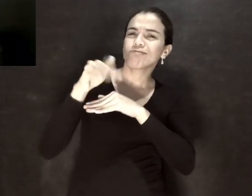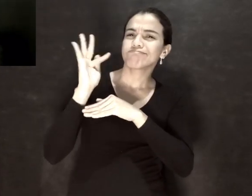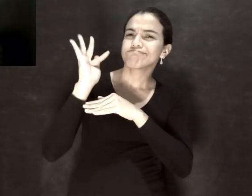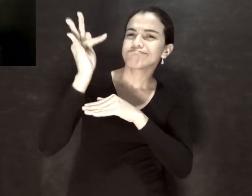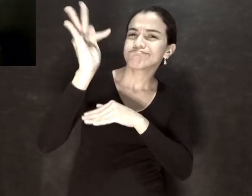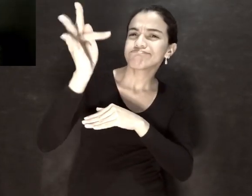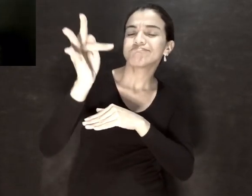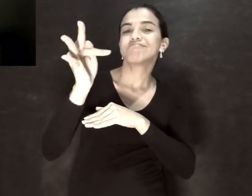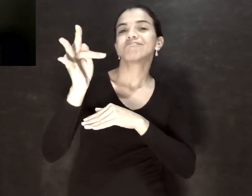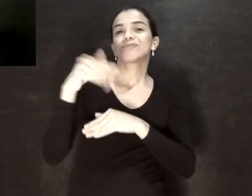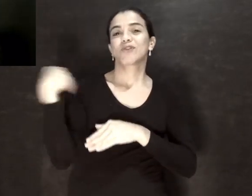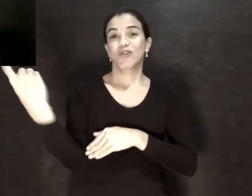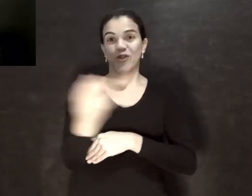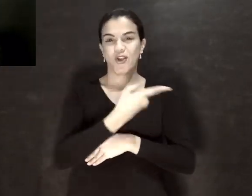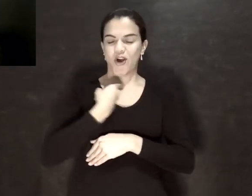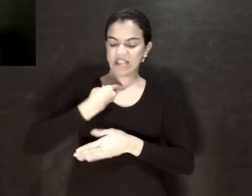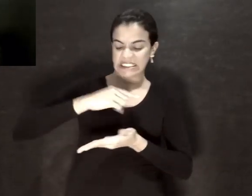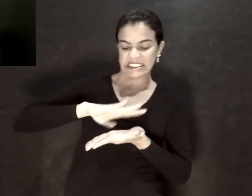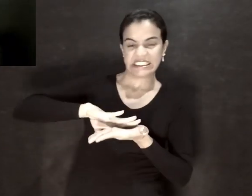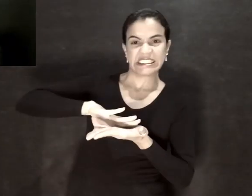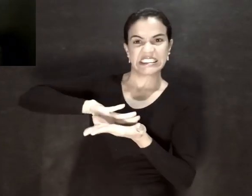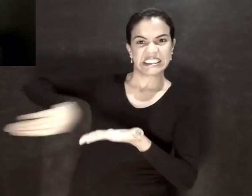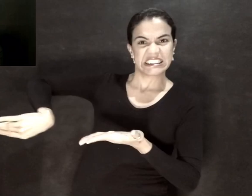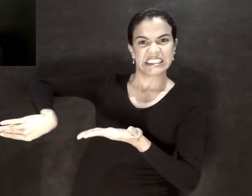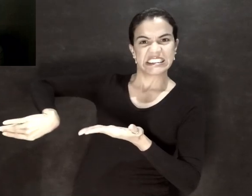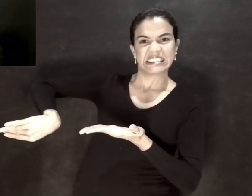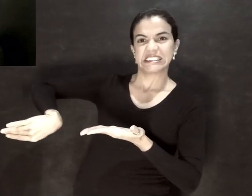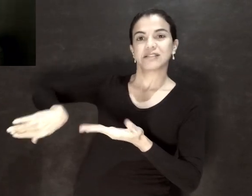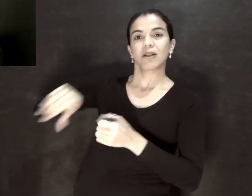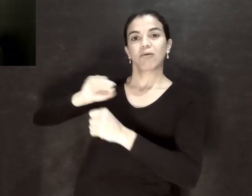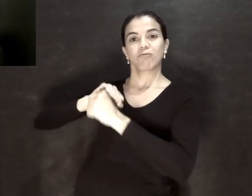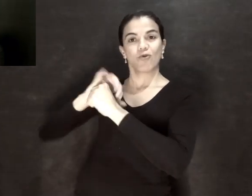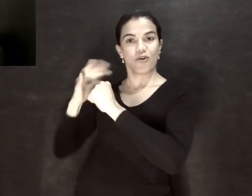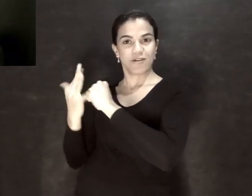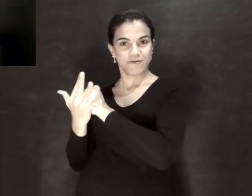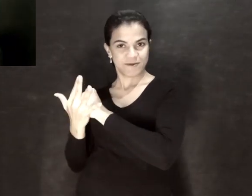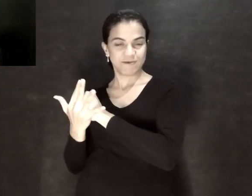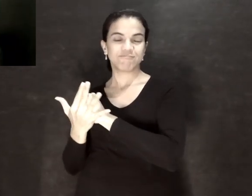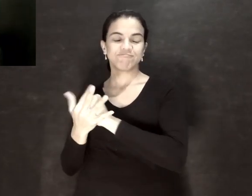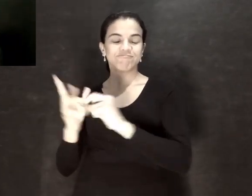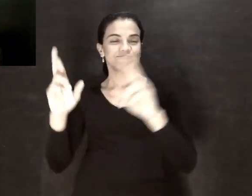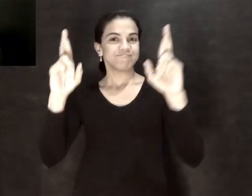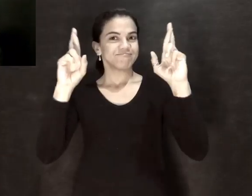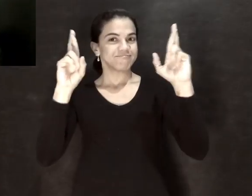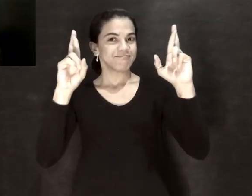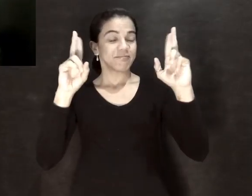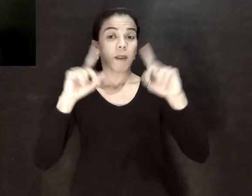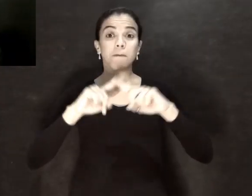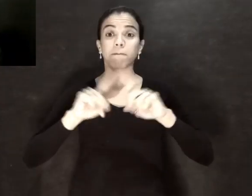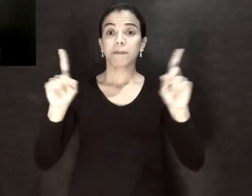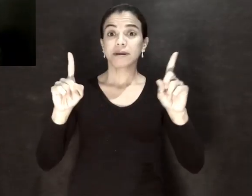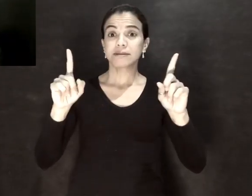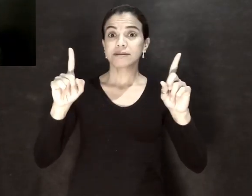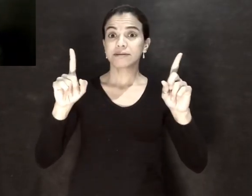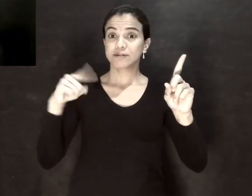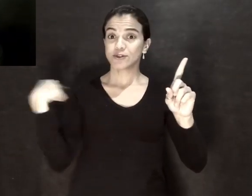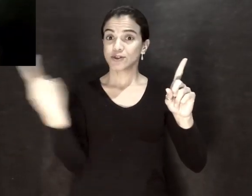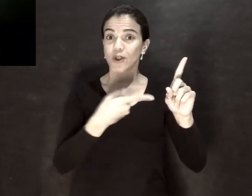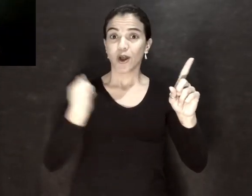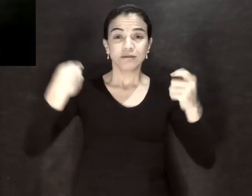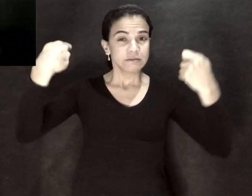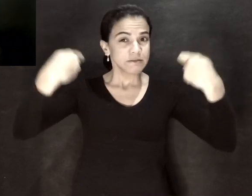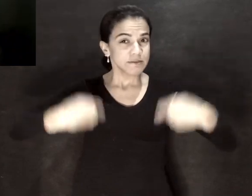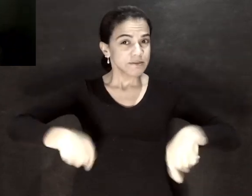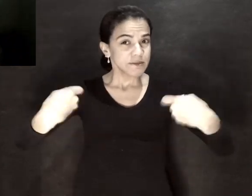nós estaremos eliminando o Covid-19. Mas é